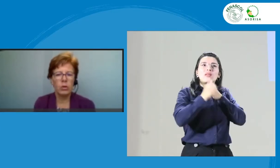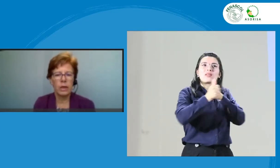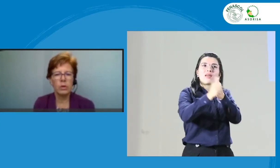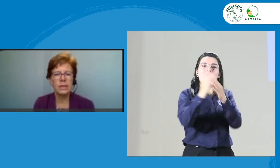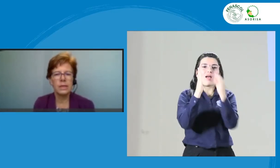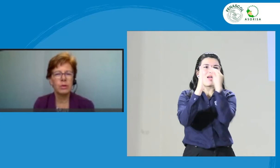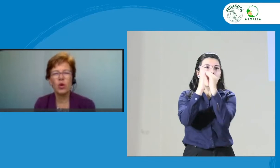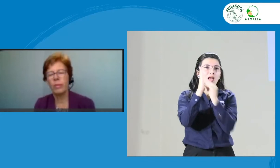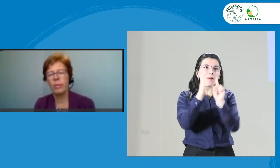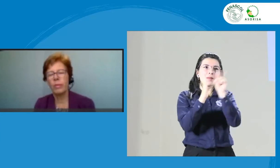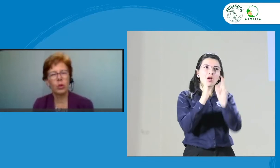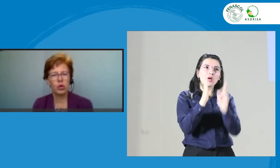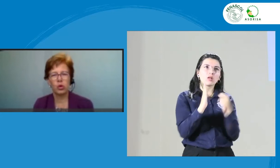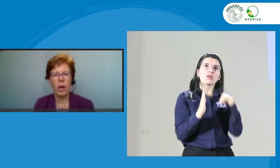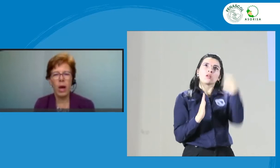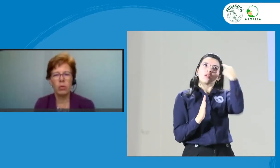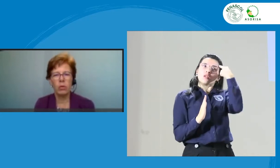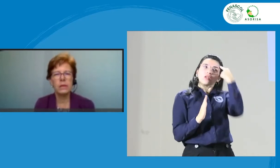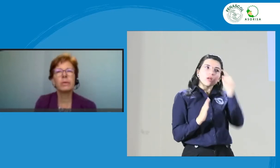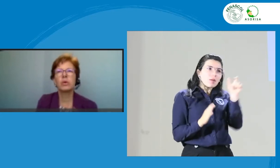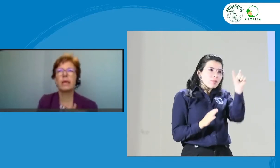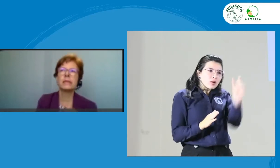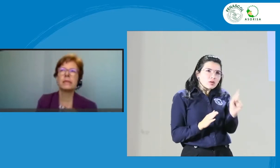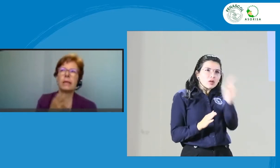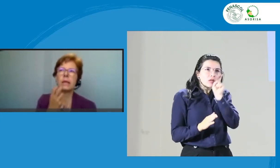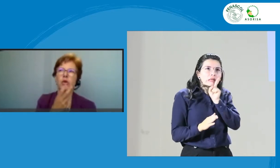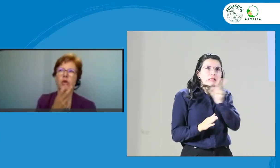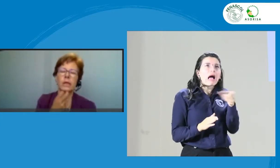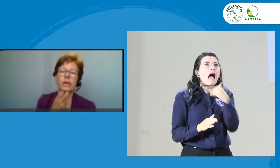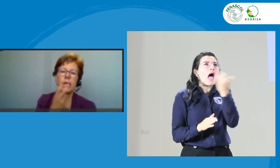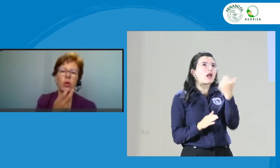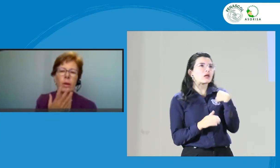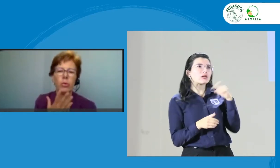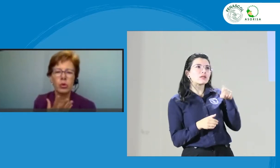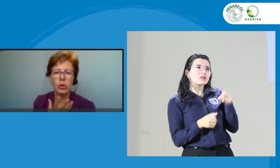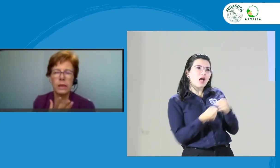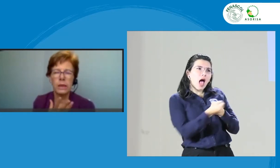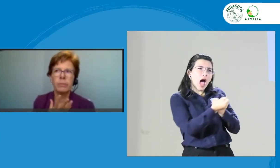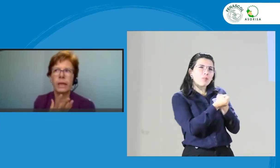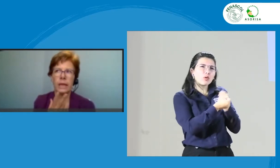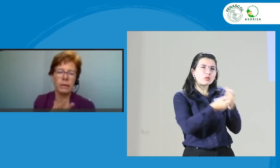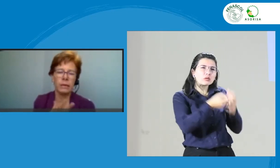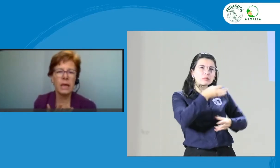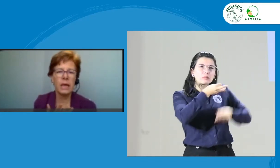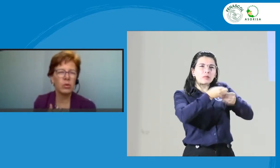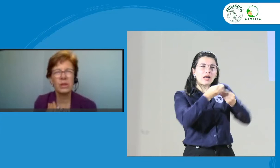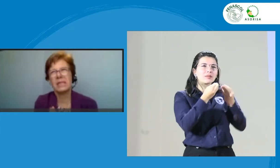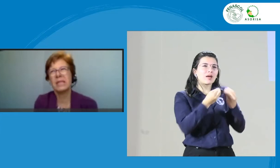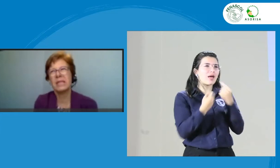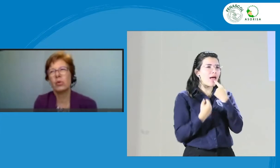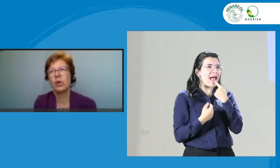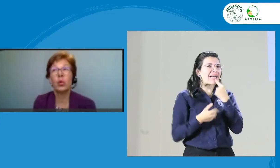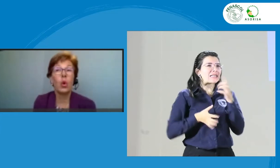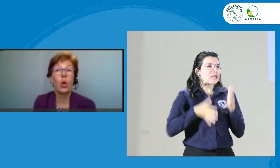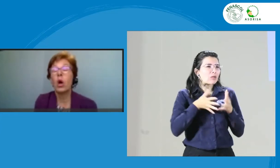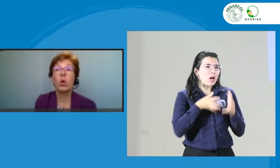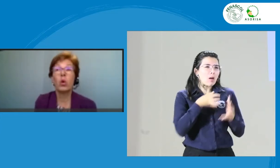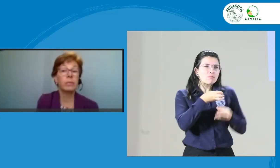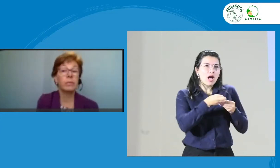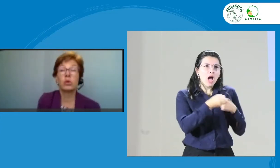largo del servicio? ¿O me costó trabajo? ¿Esta persona necesitaba que yo le diera algo de apoyo para leer mis labios y si se lo di o no? ¿O esta persona